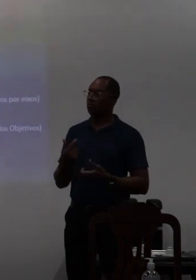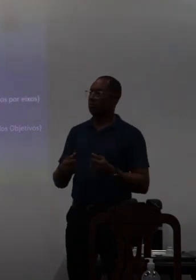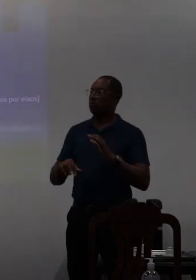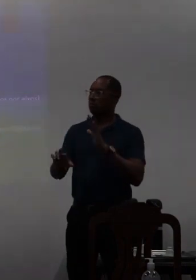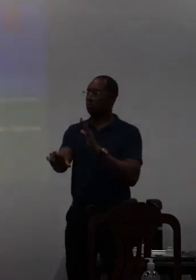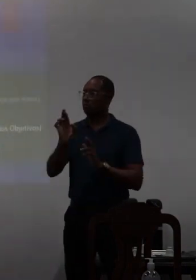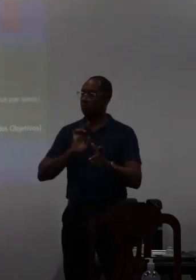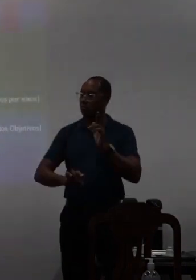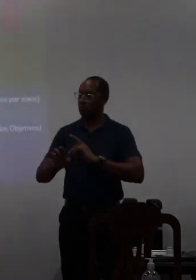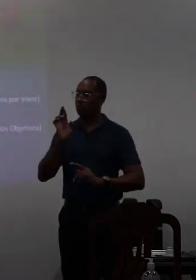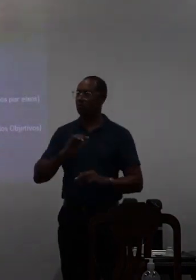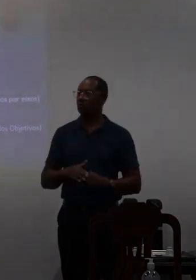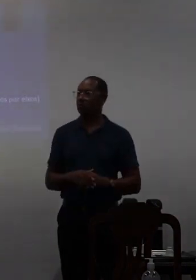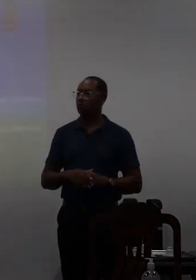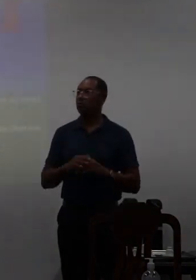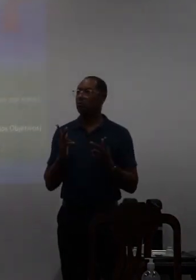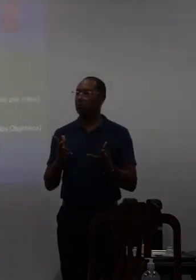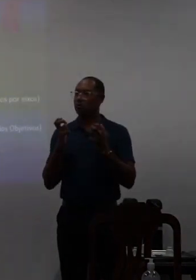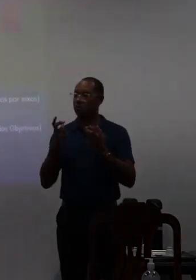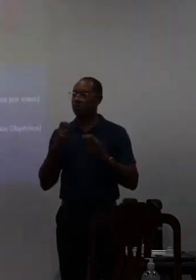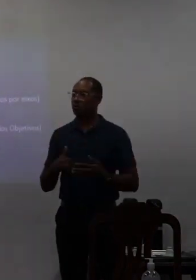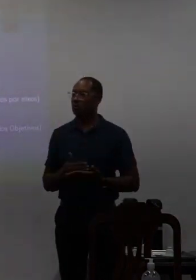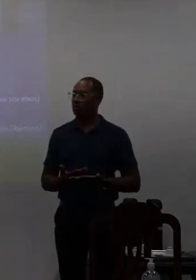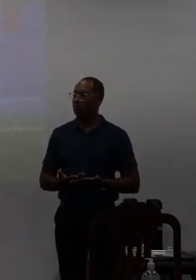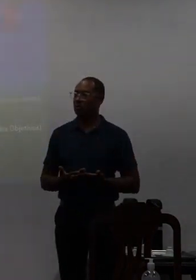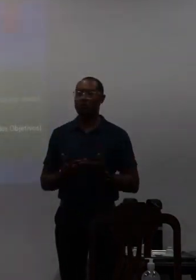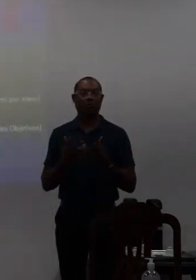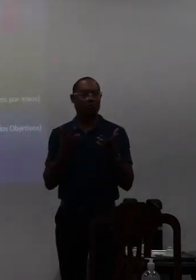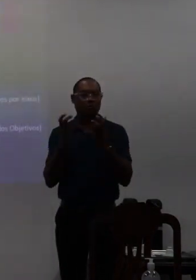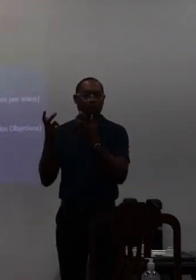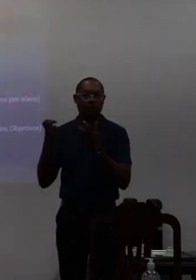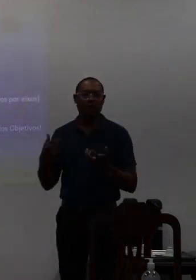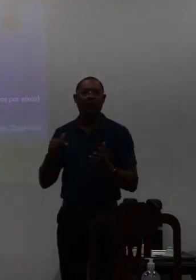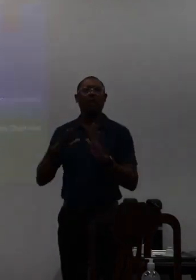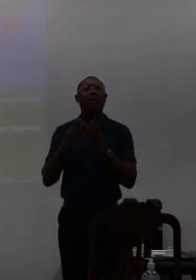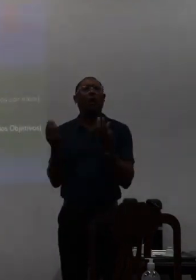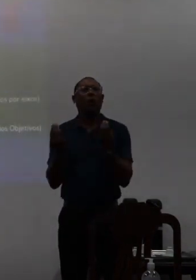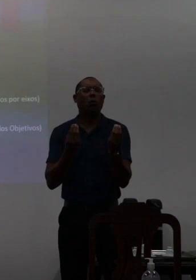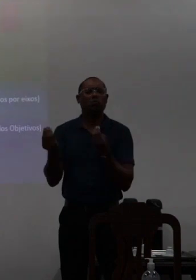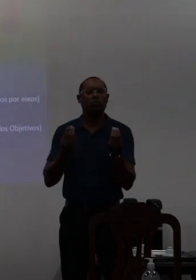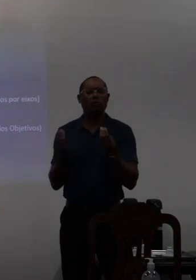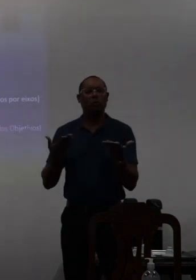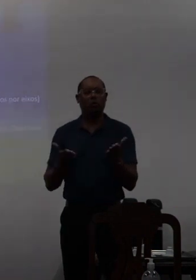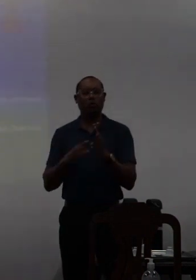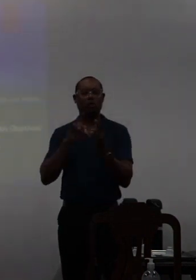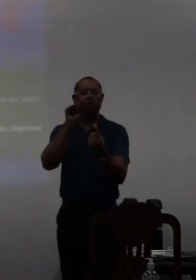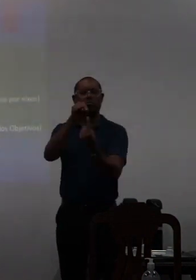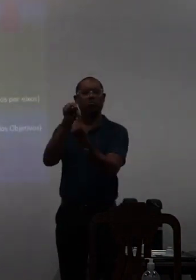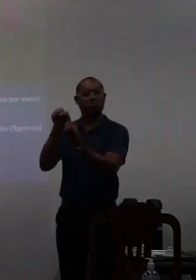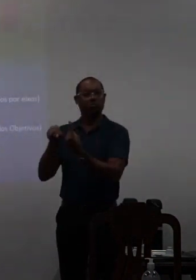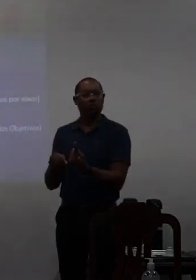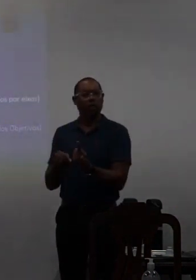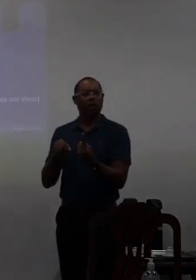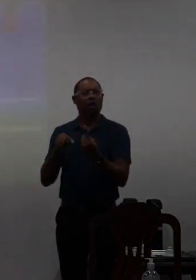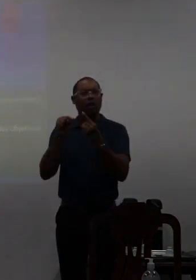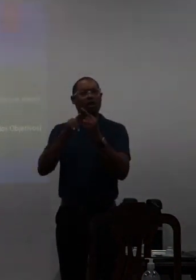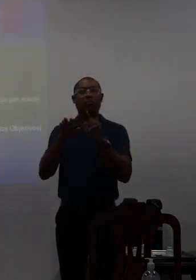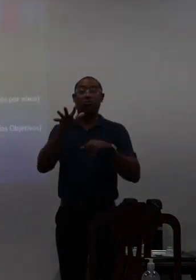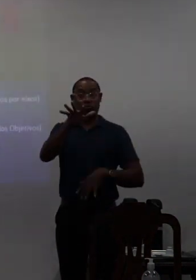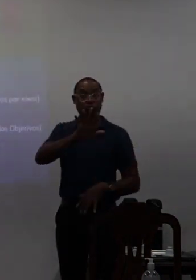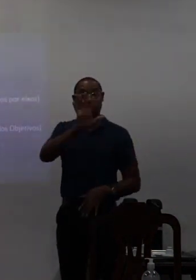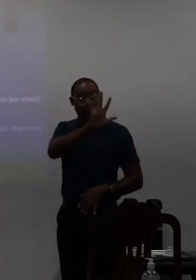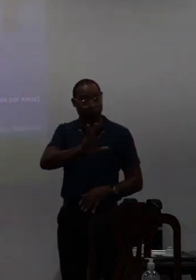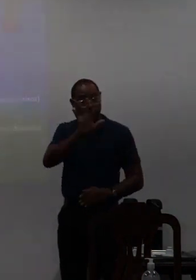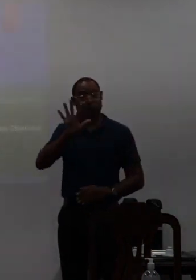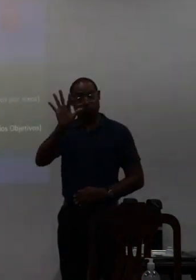evolutivas nós identificamos os closers ou seja de que forma esses objetivos estavam ocupados por área